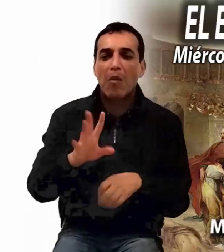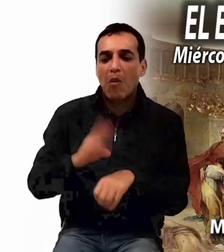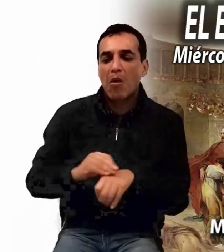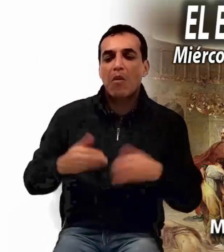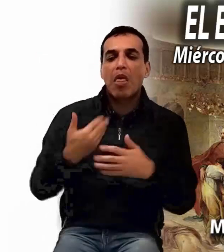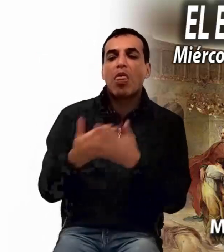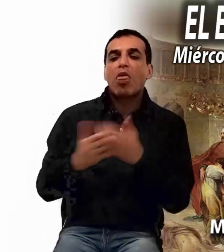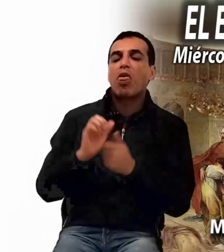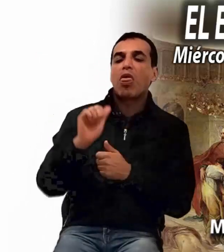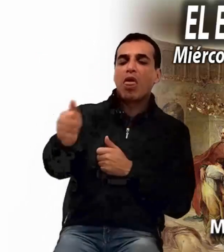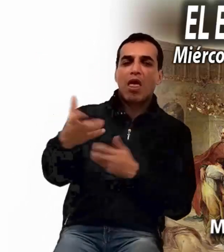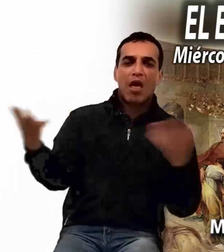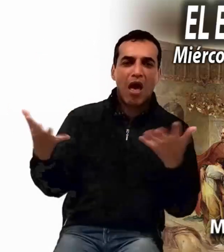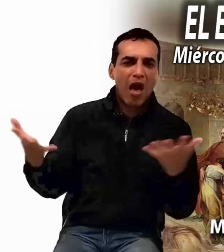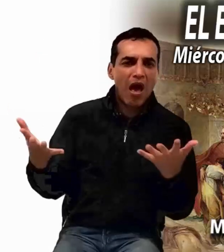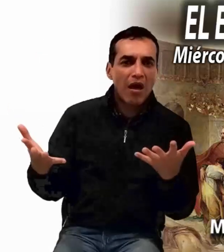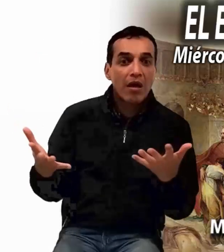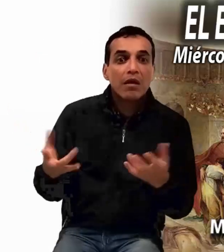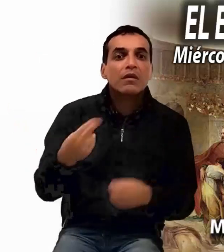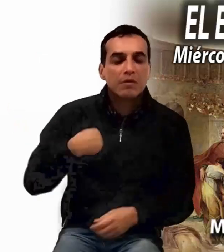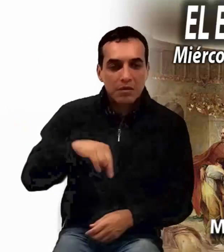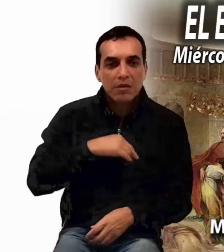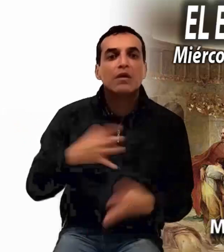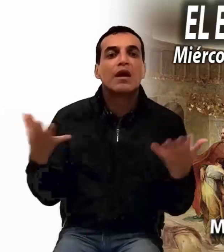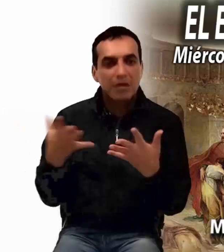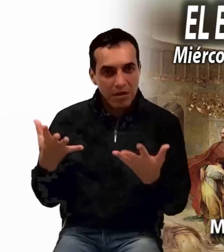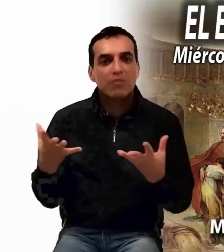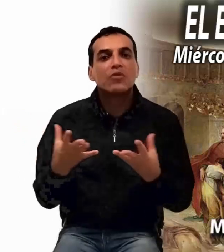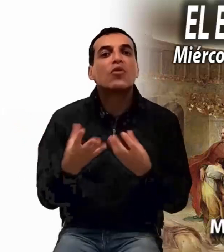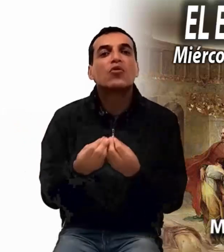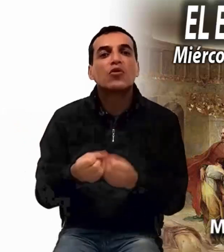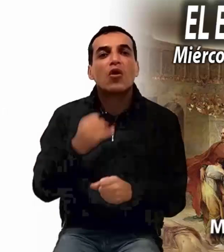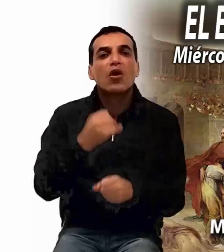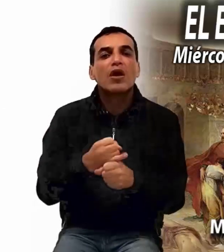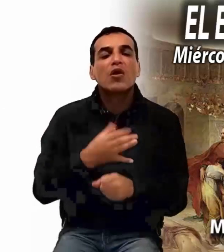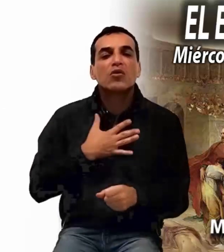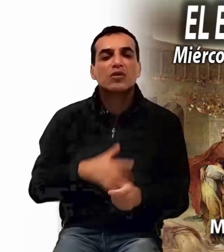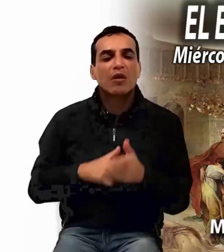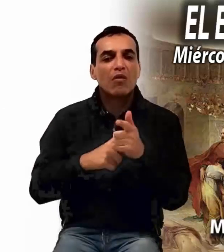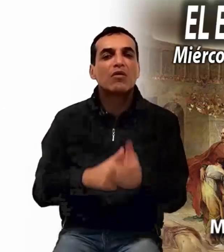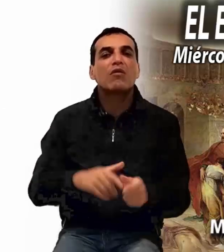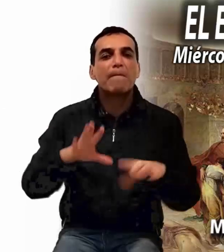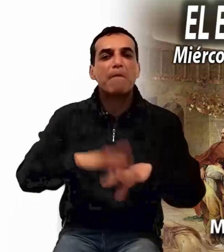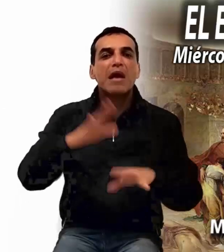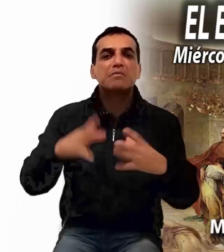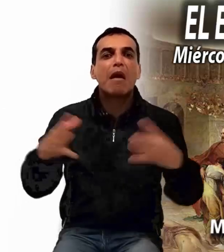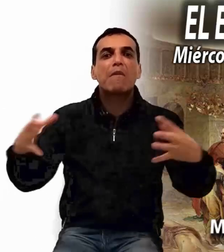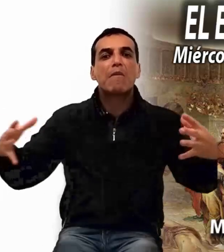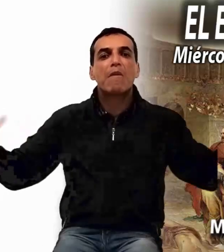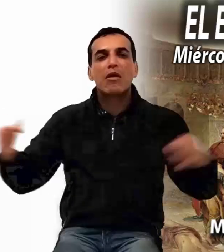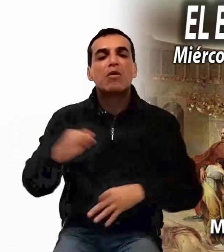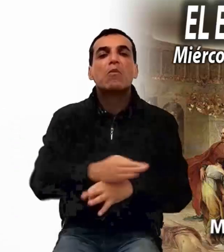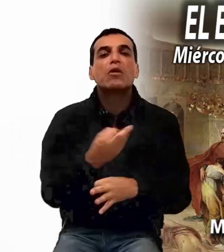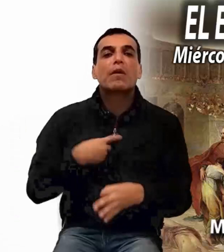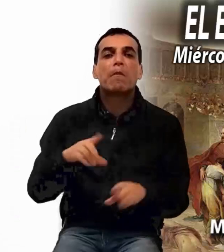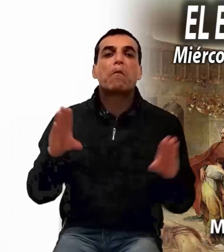y somos responsables de que la injusticia se vaya extendiendo. Es al escuchar estas palabras de Jesús